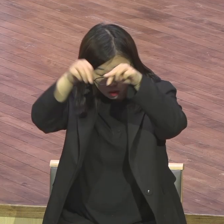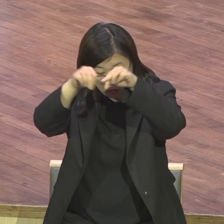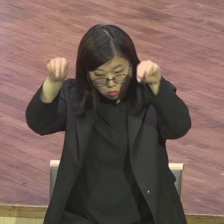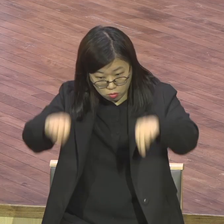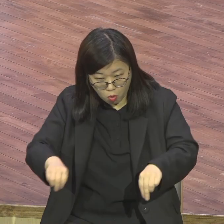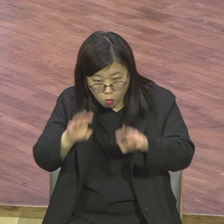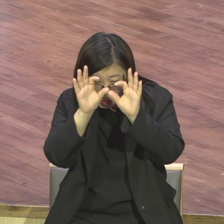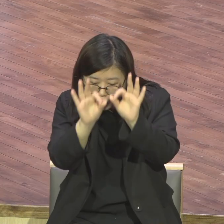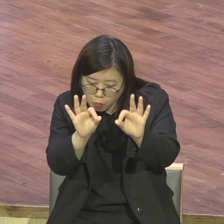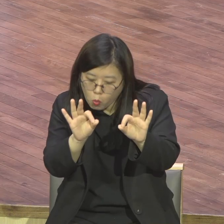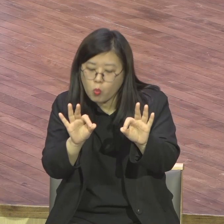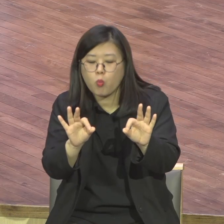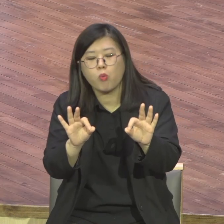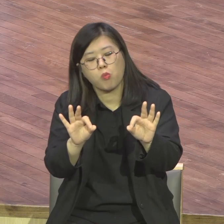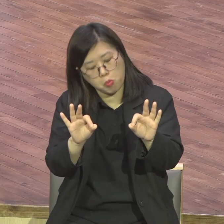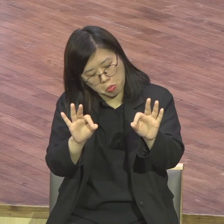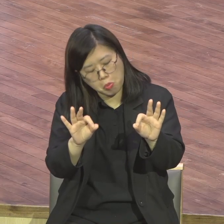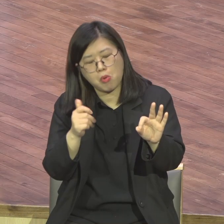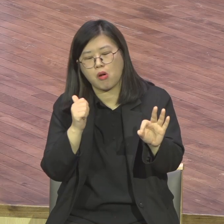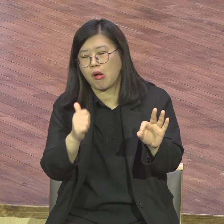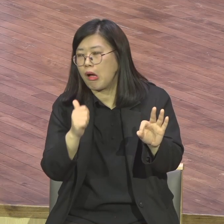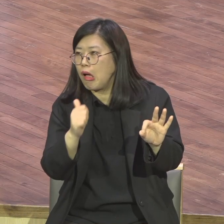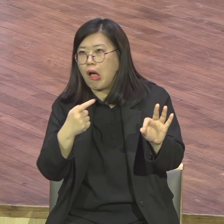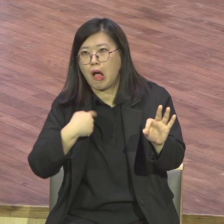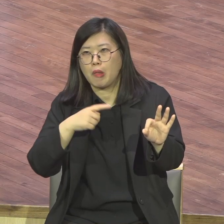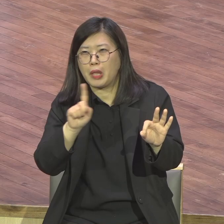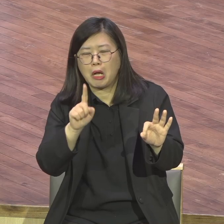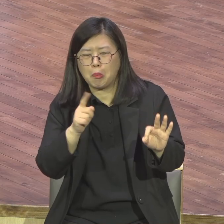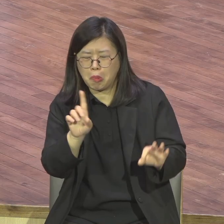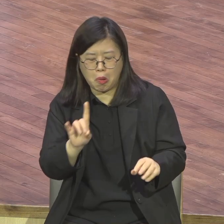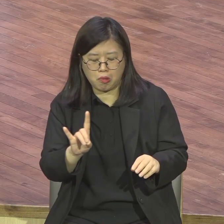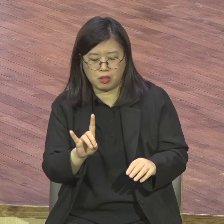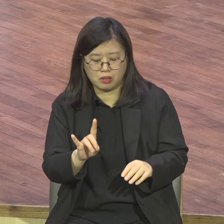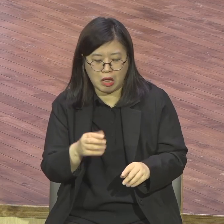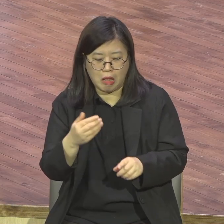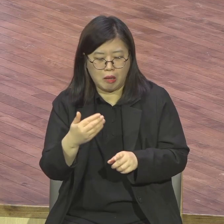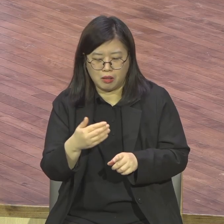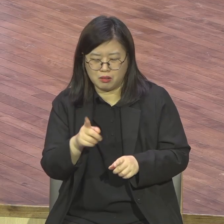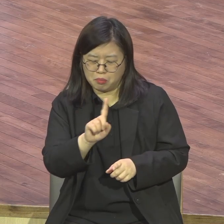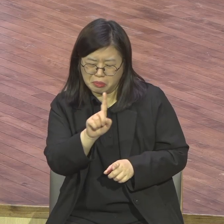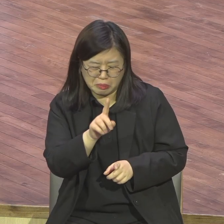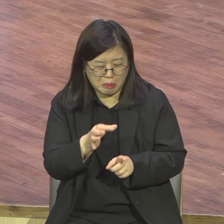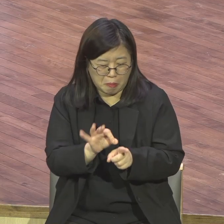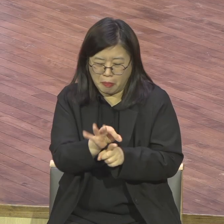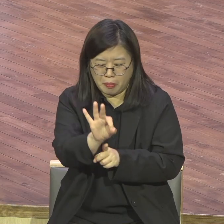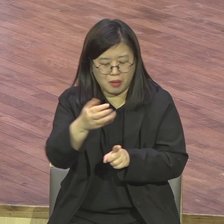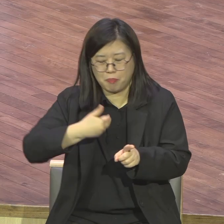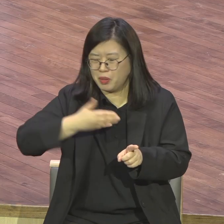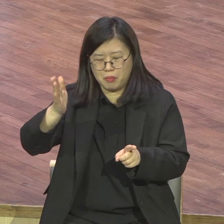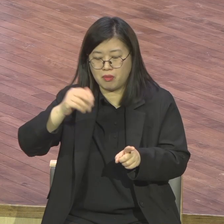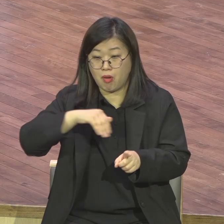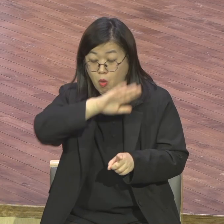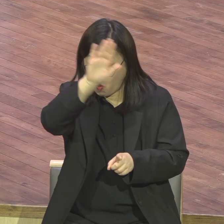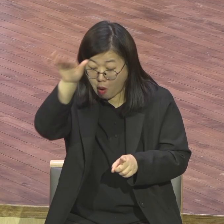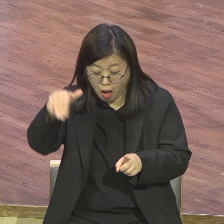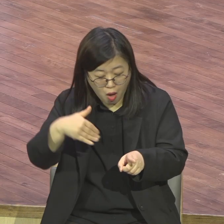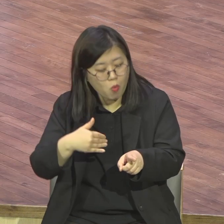우리 석희 장노님 장노회 회장부터 해서 분위기가 완전 다릅니다. 완전 다릅니다.